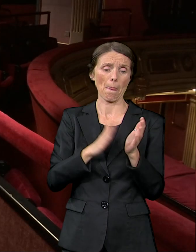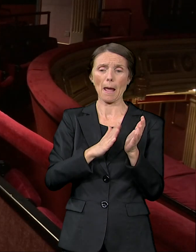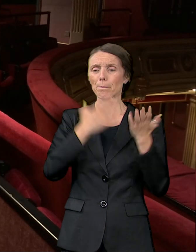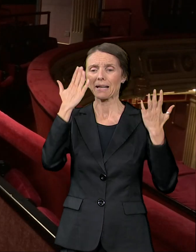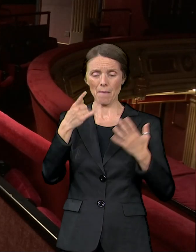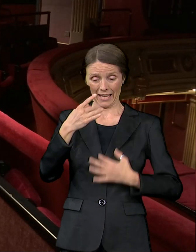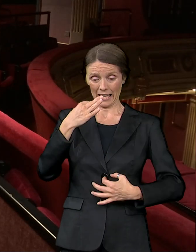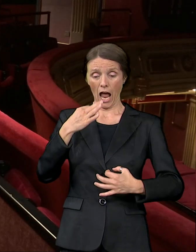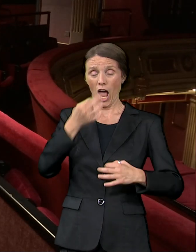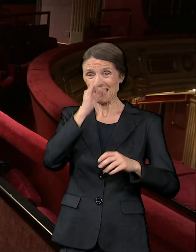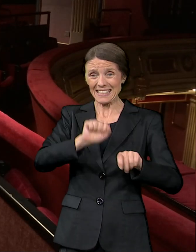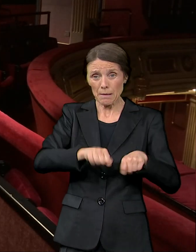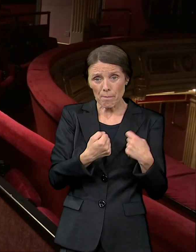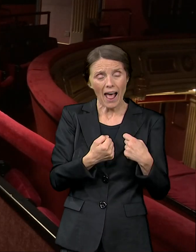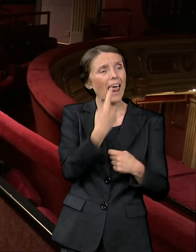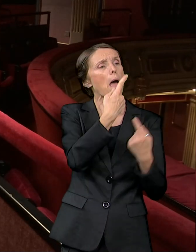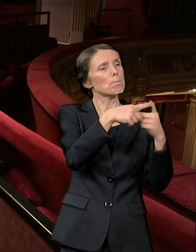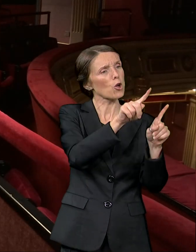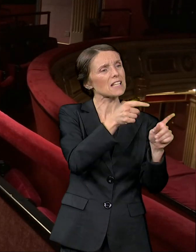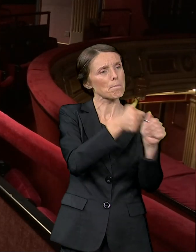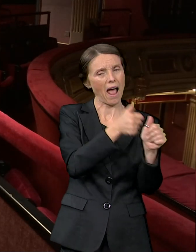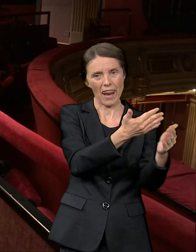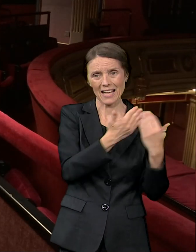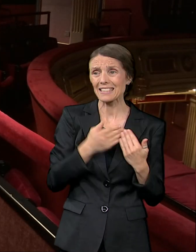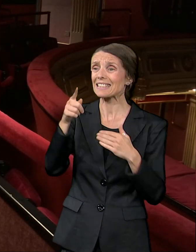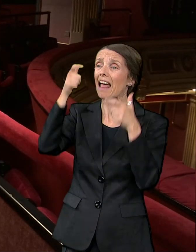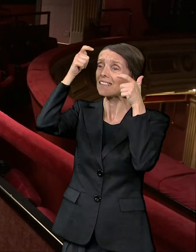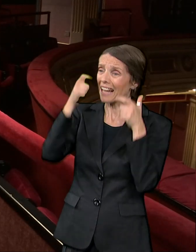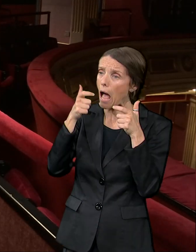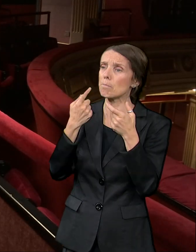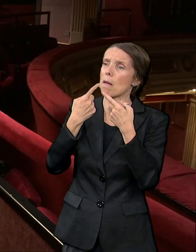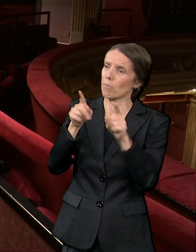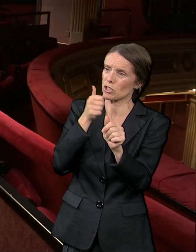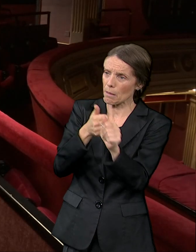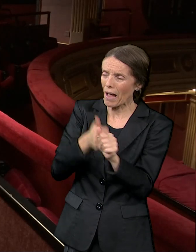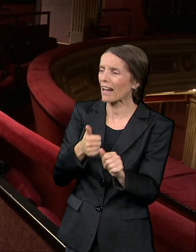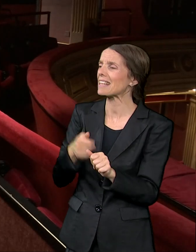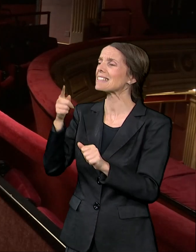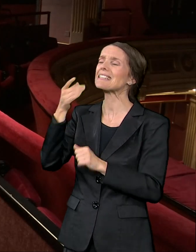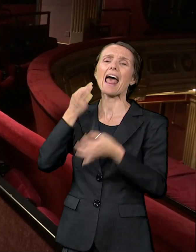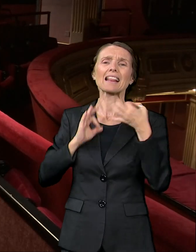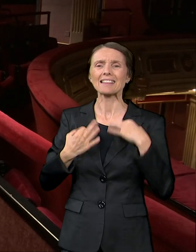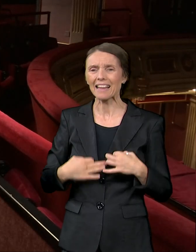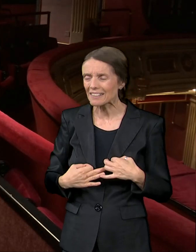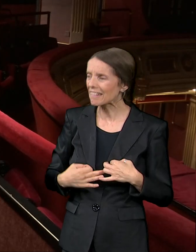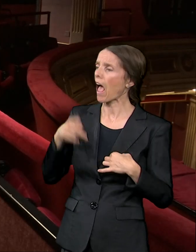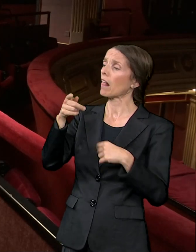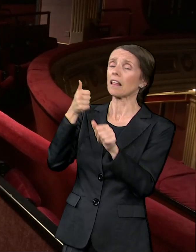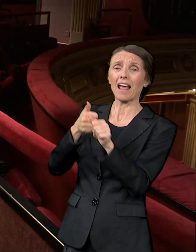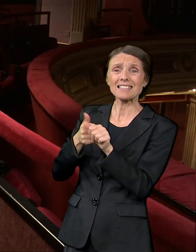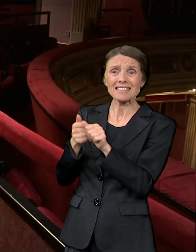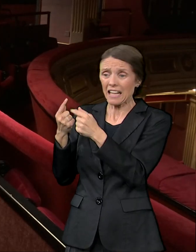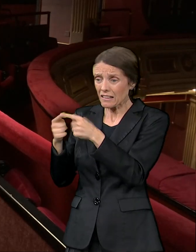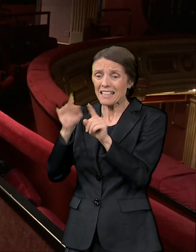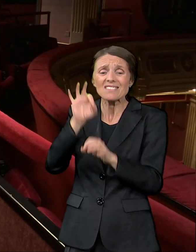za obuću, za nakit, za kape, za neke druge detalje, za kostimsku rekvizitu. Znači,